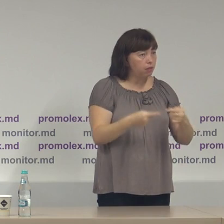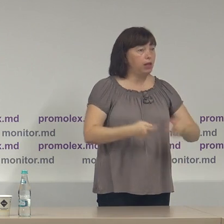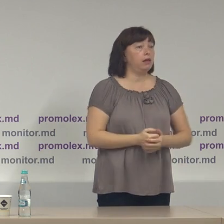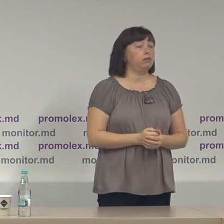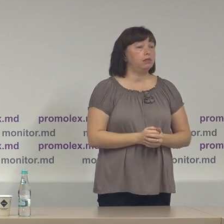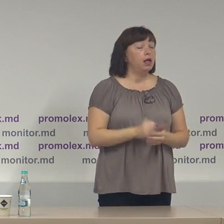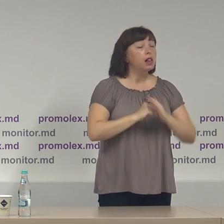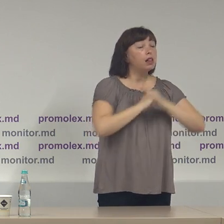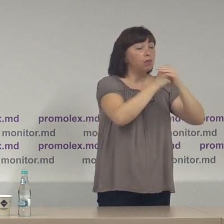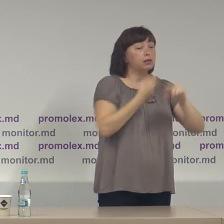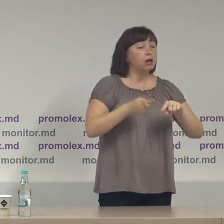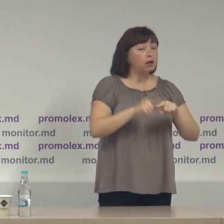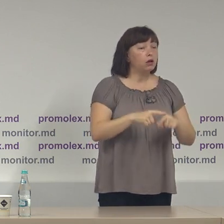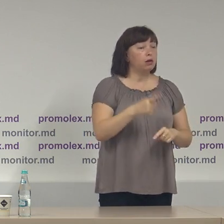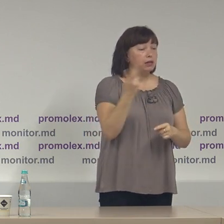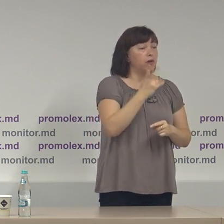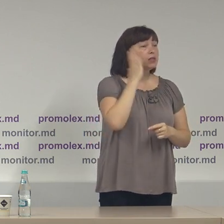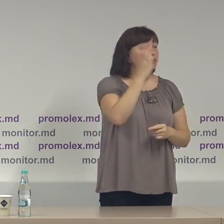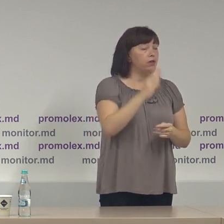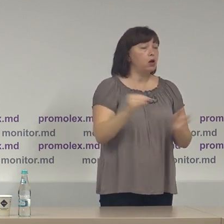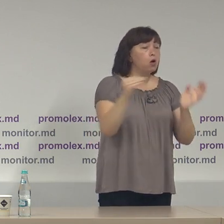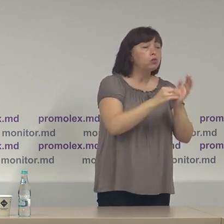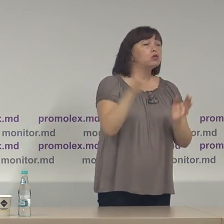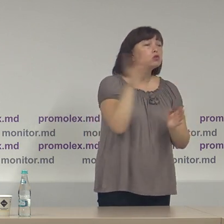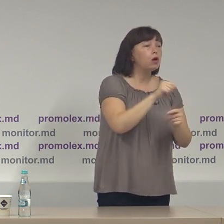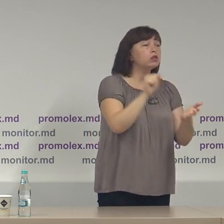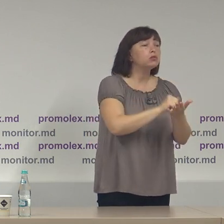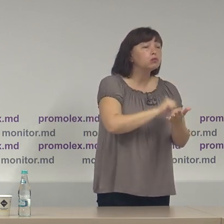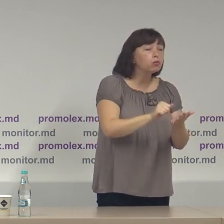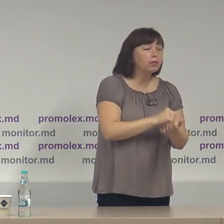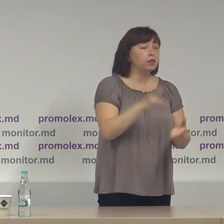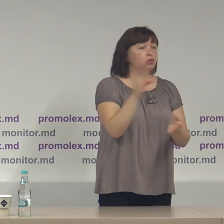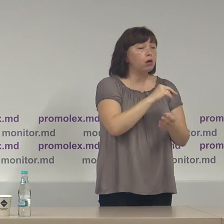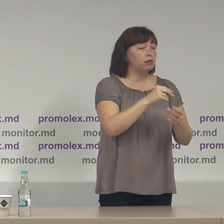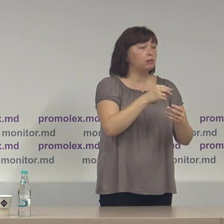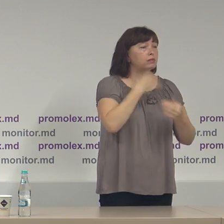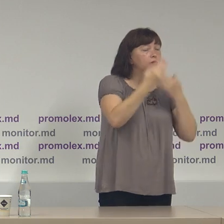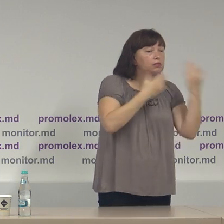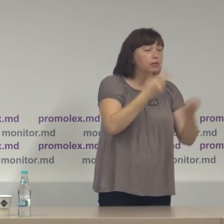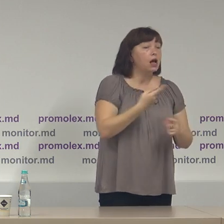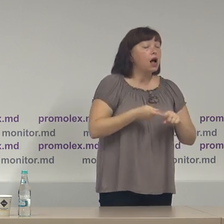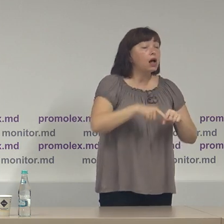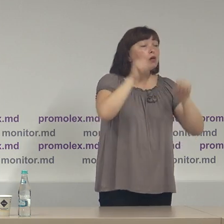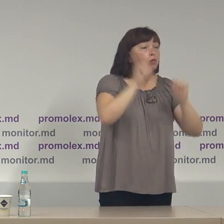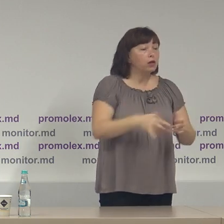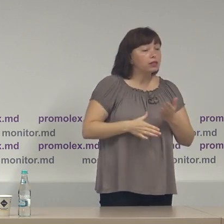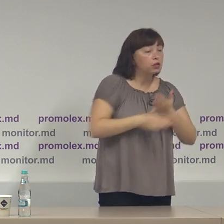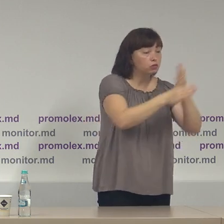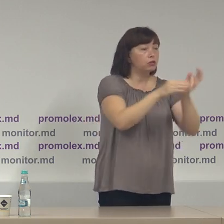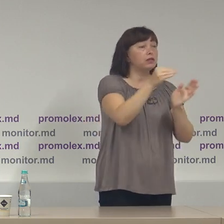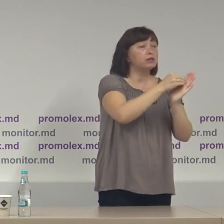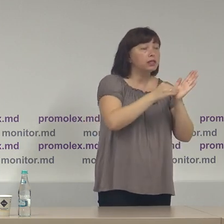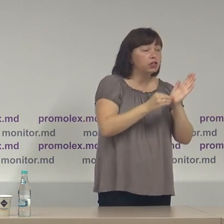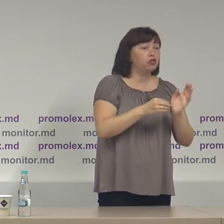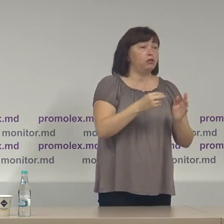la baza cărora trebuie să fie puse toate materialele disponibile care să poată să indice temeiurile în